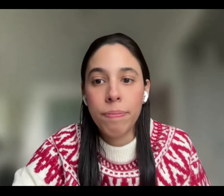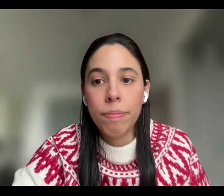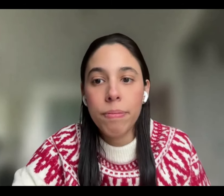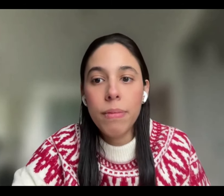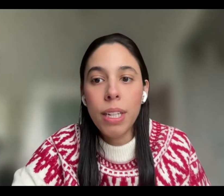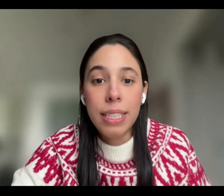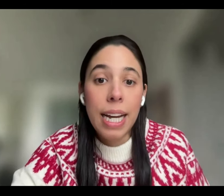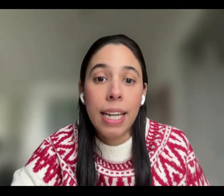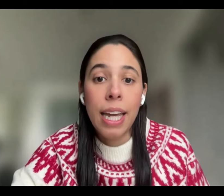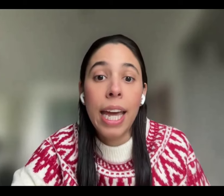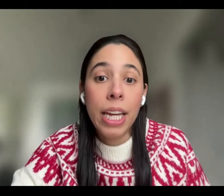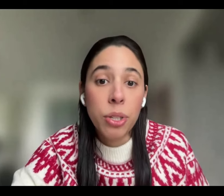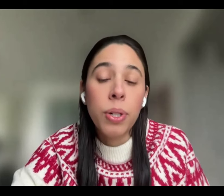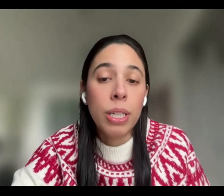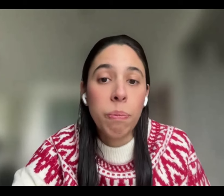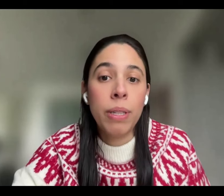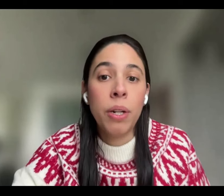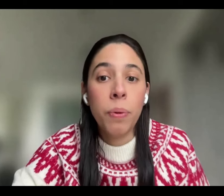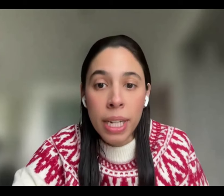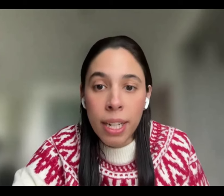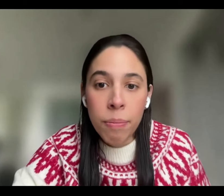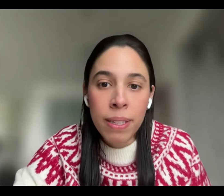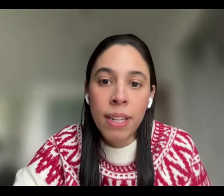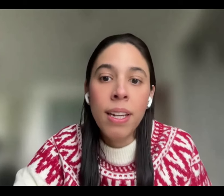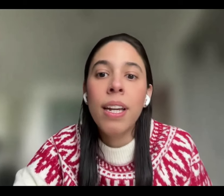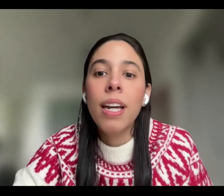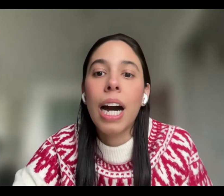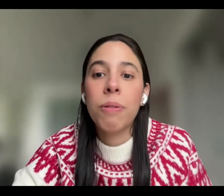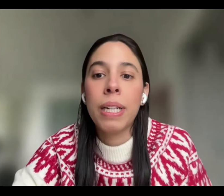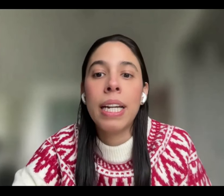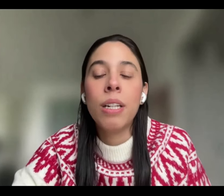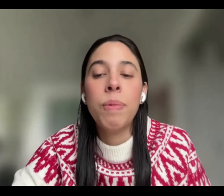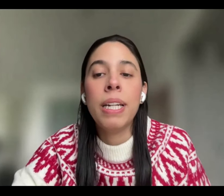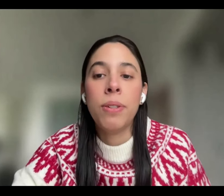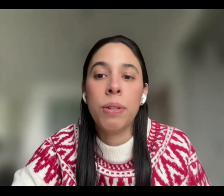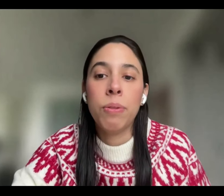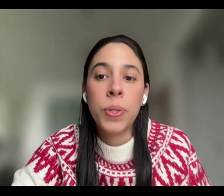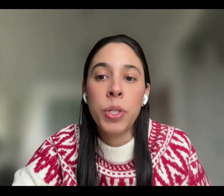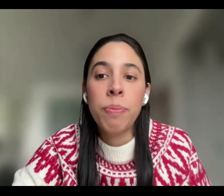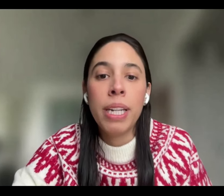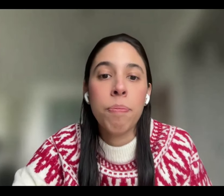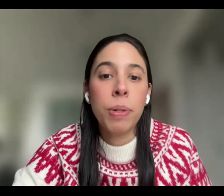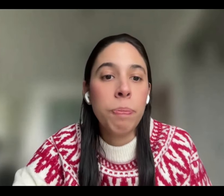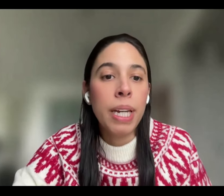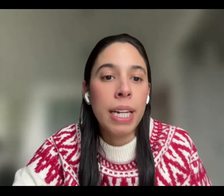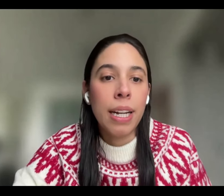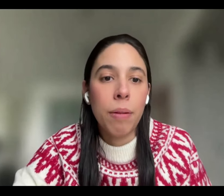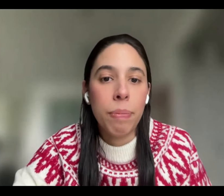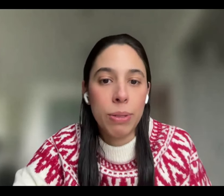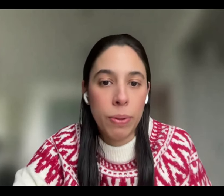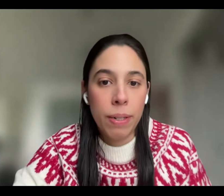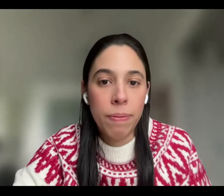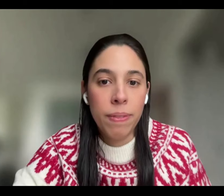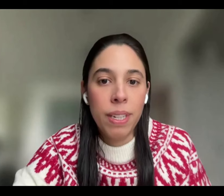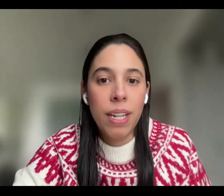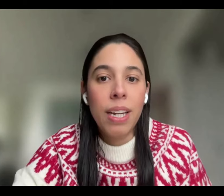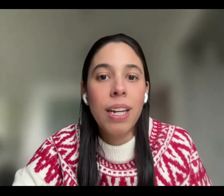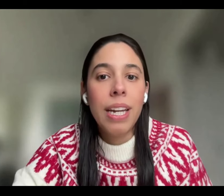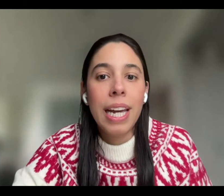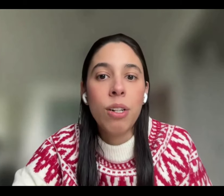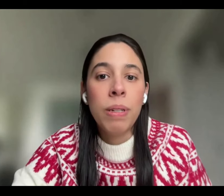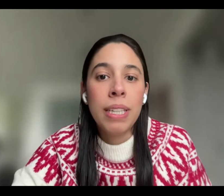su vida, ya que ello corresponde únicamente a una determinación autónoma y propia de cada persona.